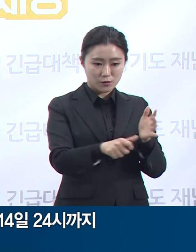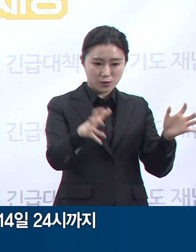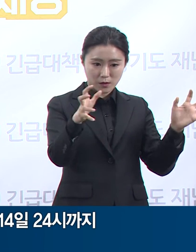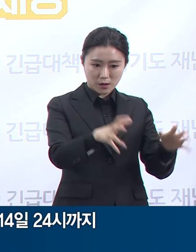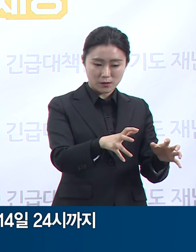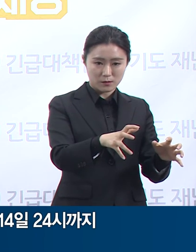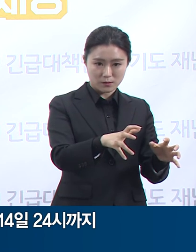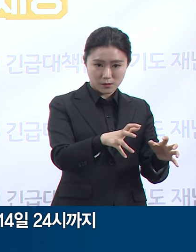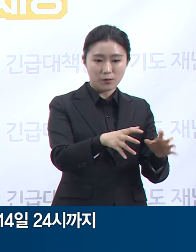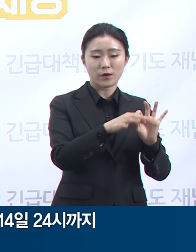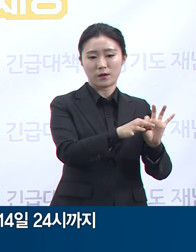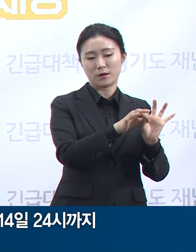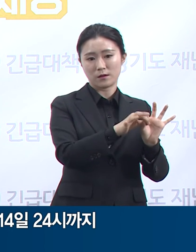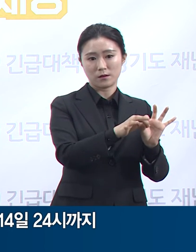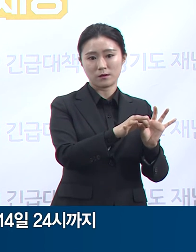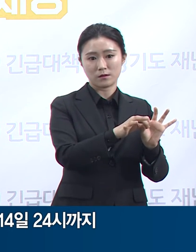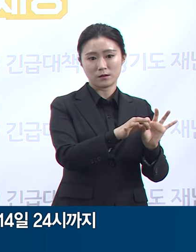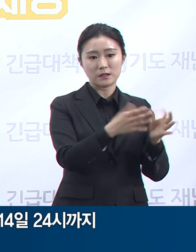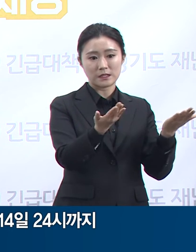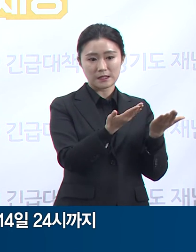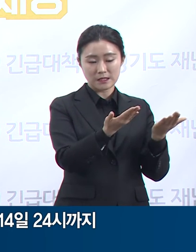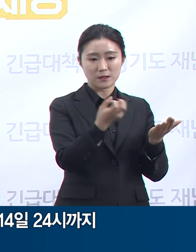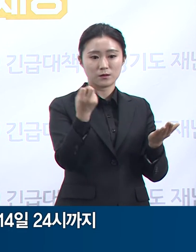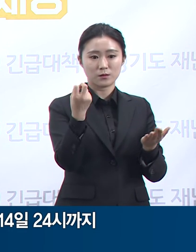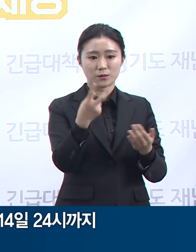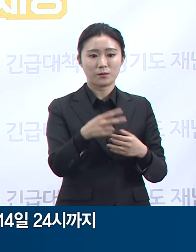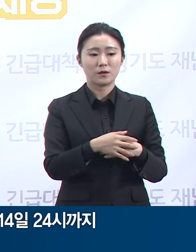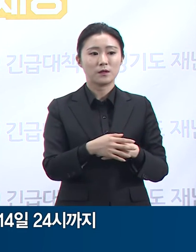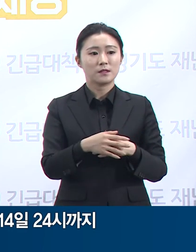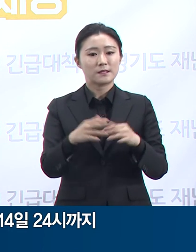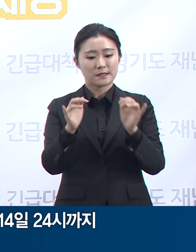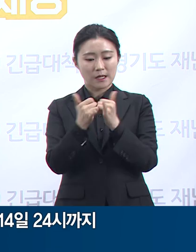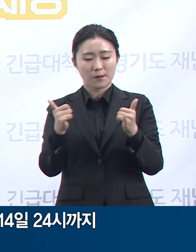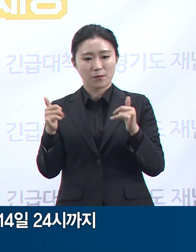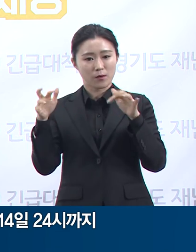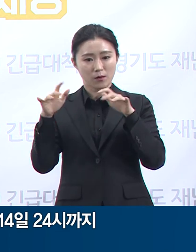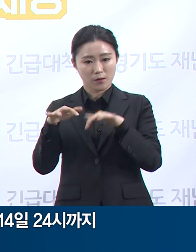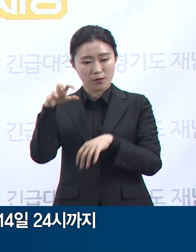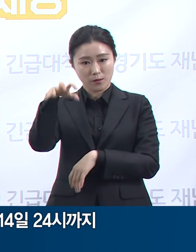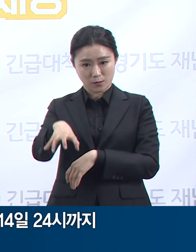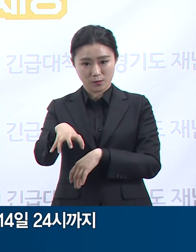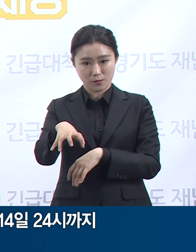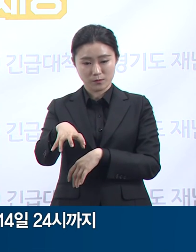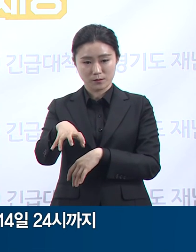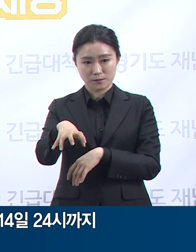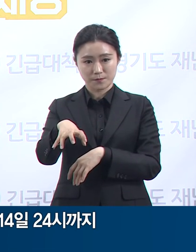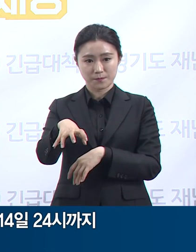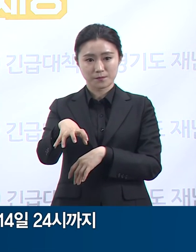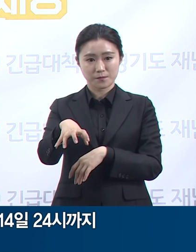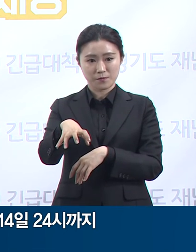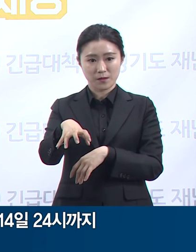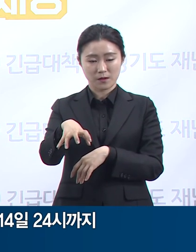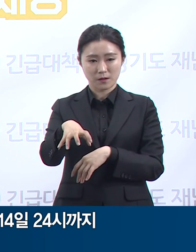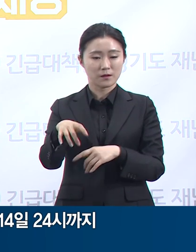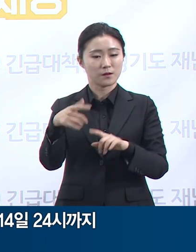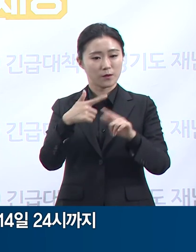안전관리가 취약한 업종, 그 및 다중이용시설 중 국민경제활동을 감안하여 그 대상을 선별하였습니다.